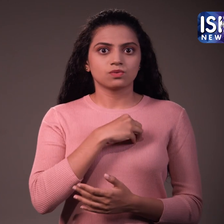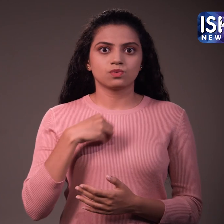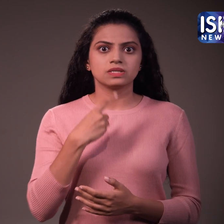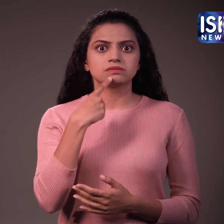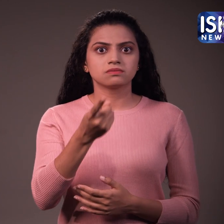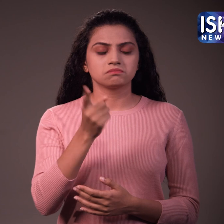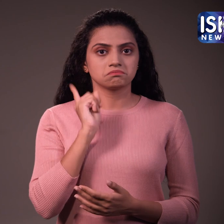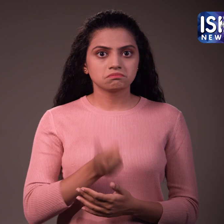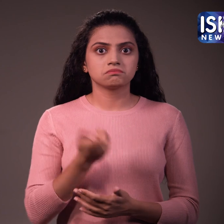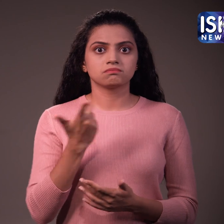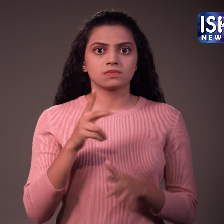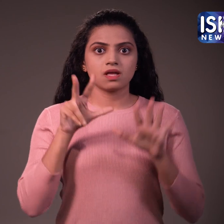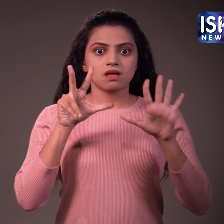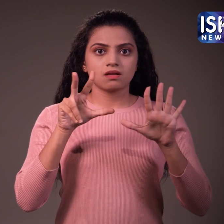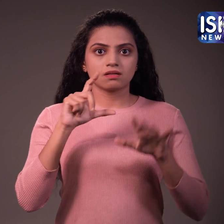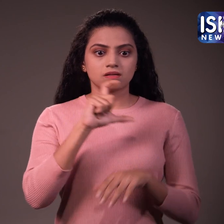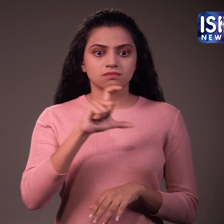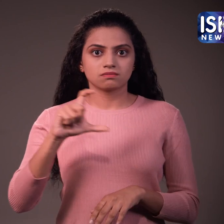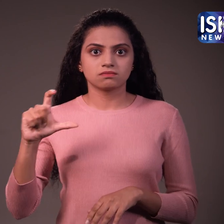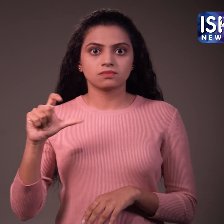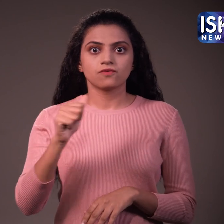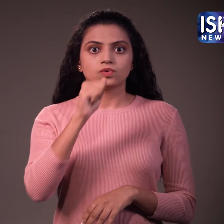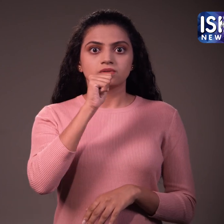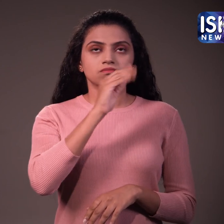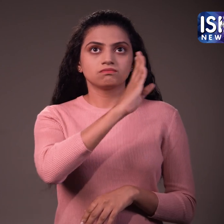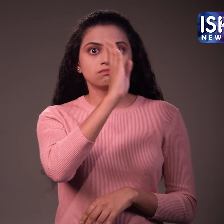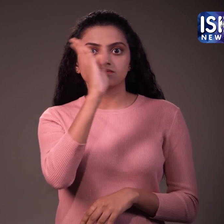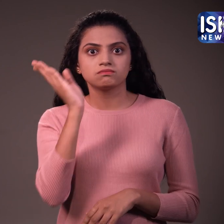हर रॉक्टर ने आपको बताया होगा कि 8 गिलास पानी पीना ज़रोरी है